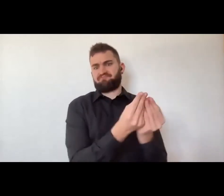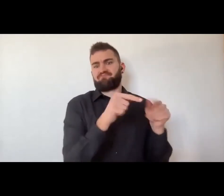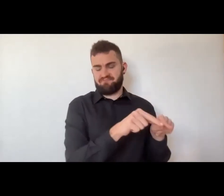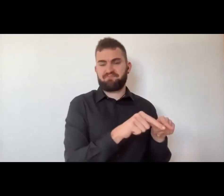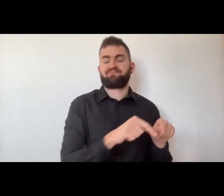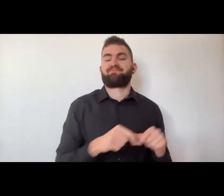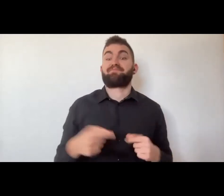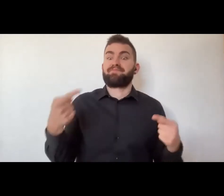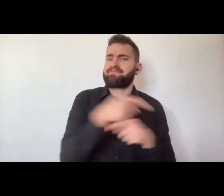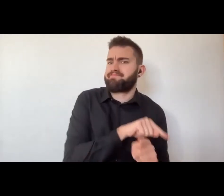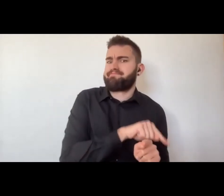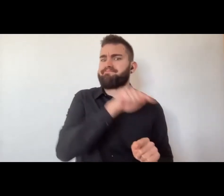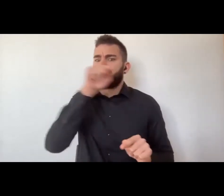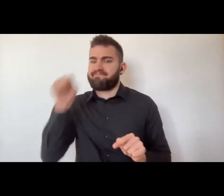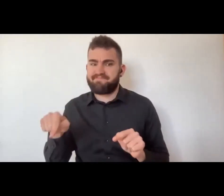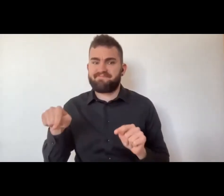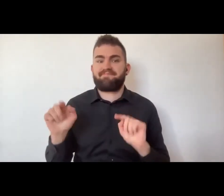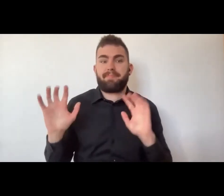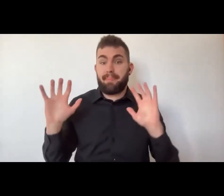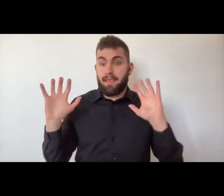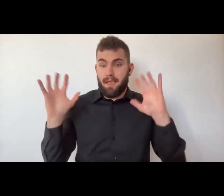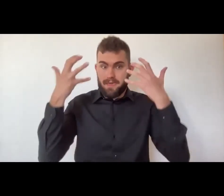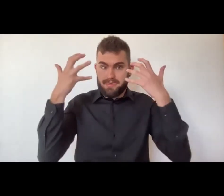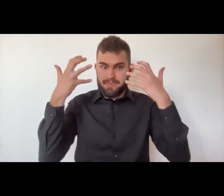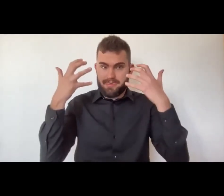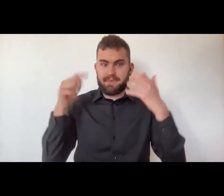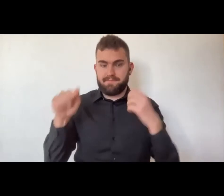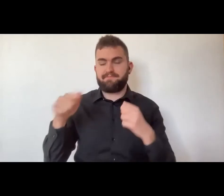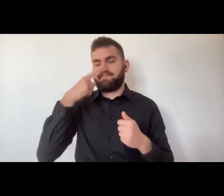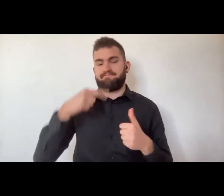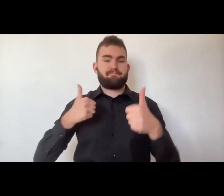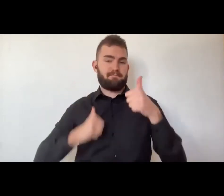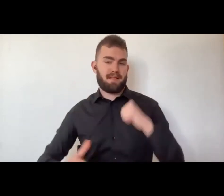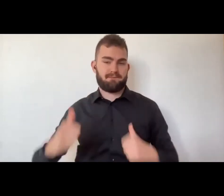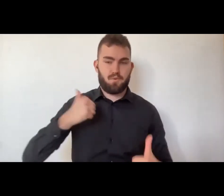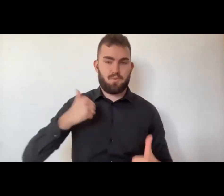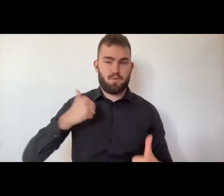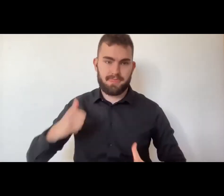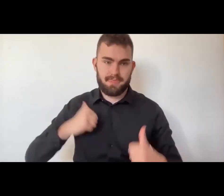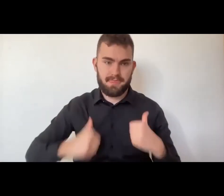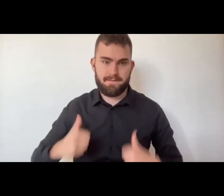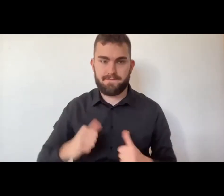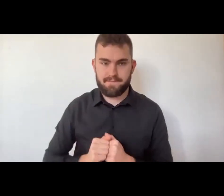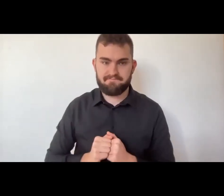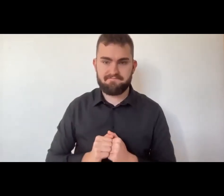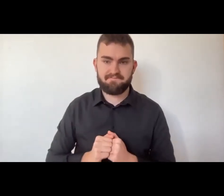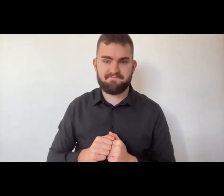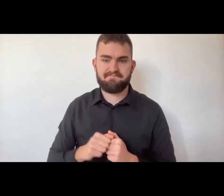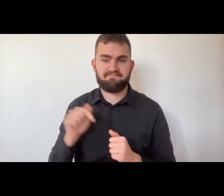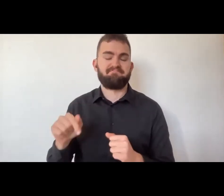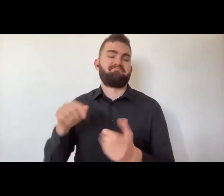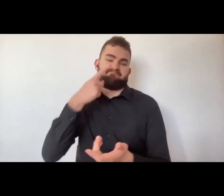che utilizza strumenti e oggetti. L'arte invece, in senso performativo,